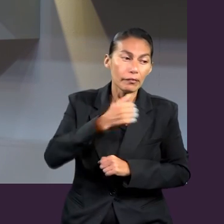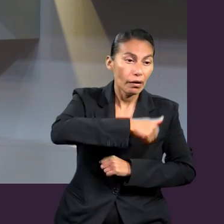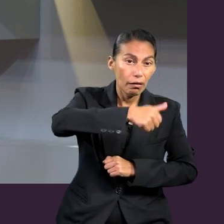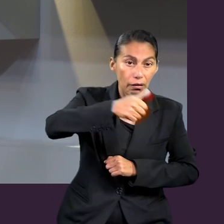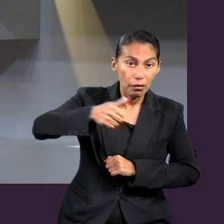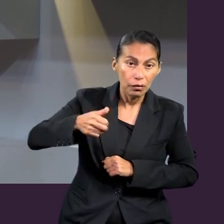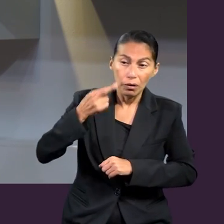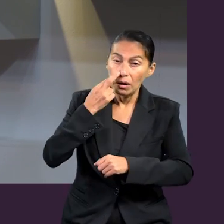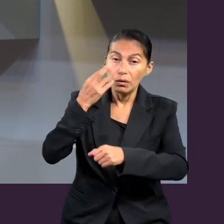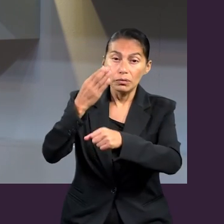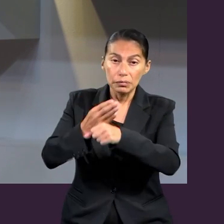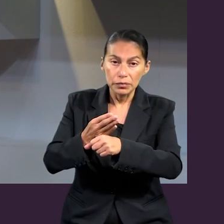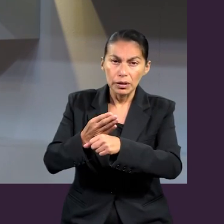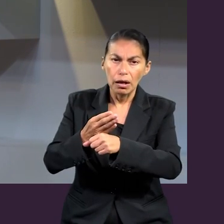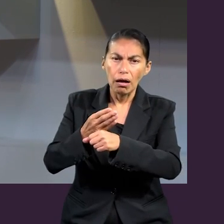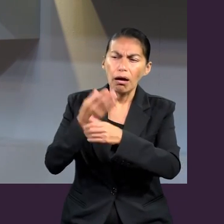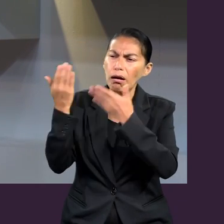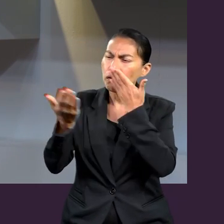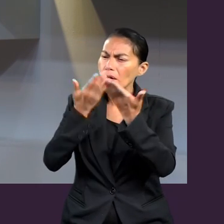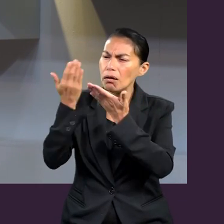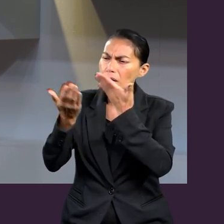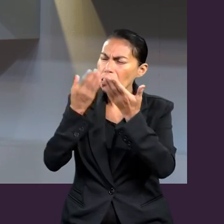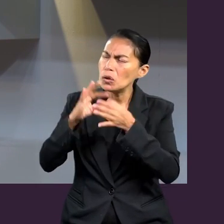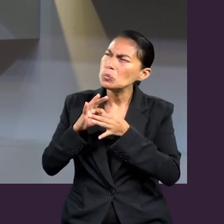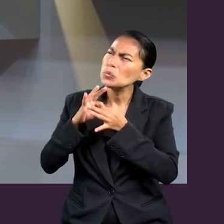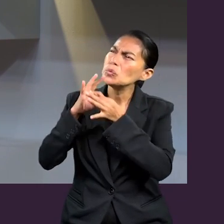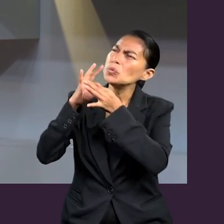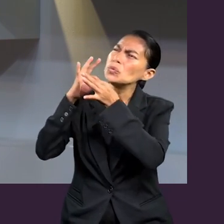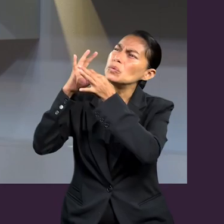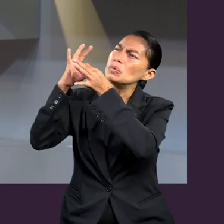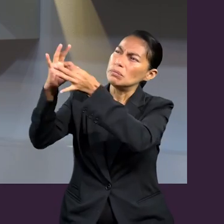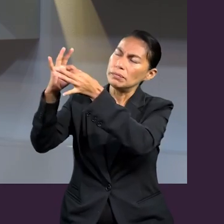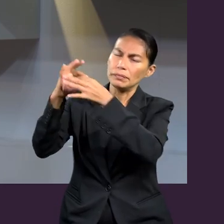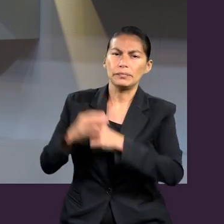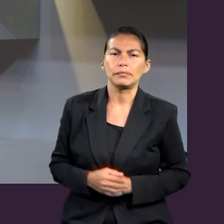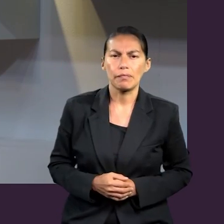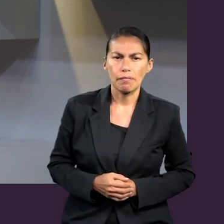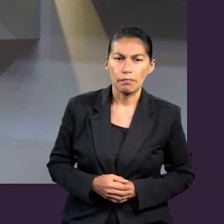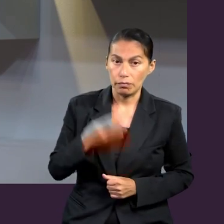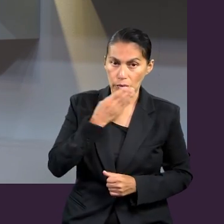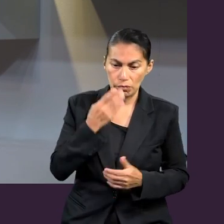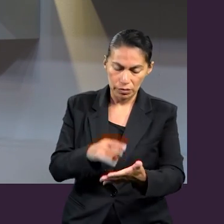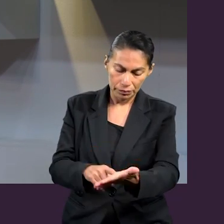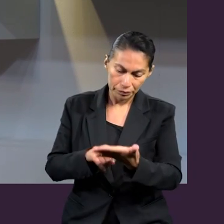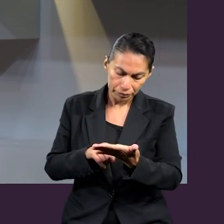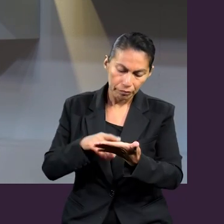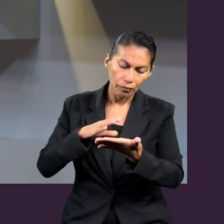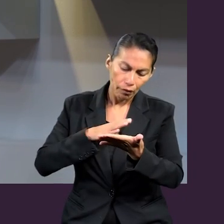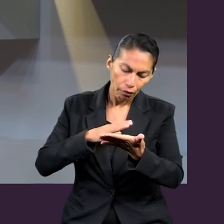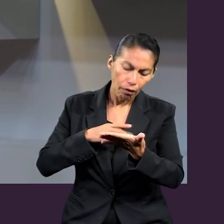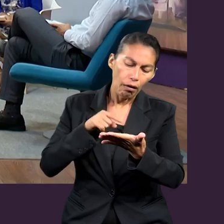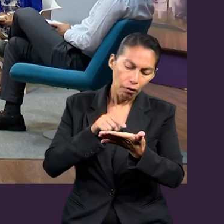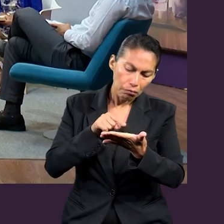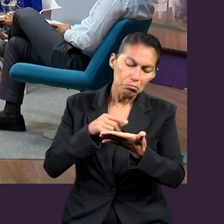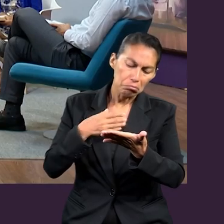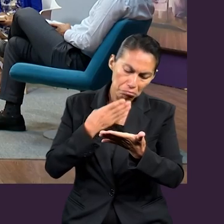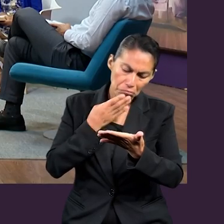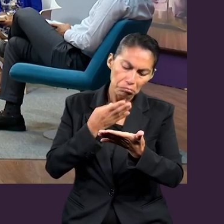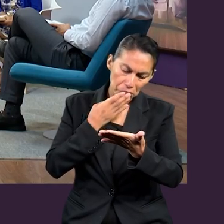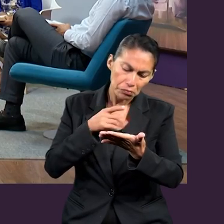que tenemos fe en Cristo, en Dios, pues, tener un fundamento bíblico de nuestra fe,